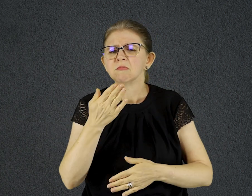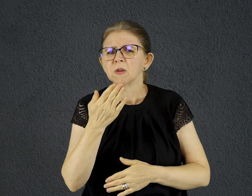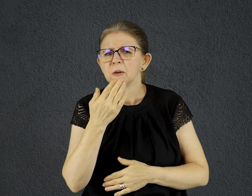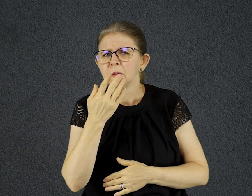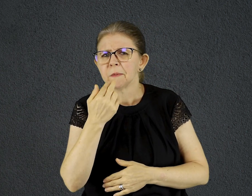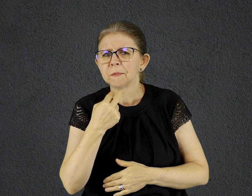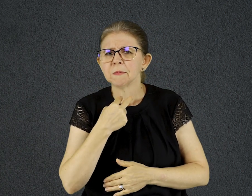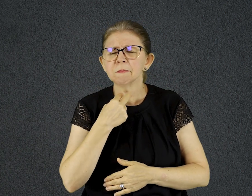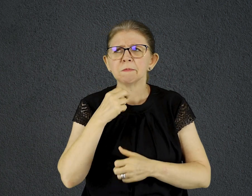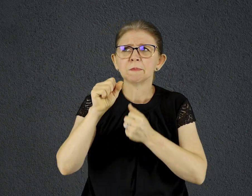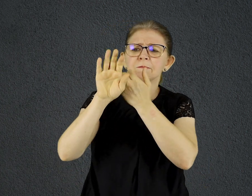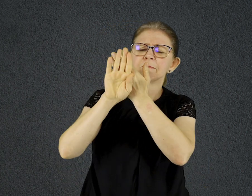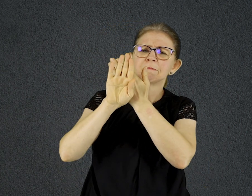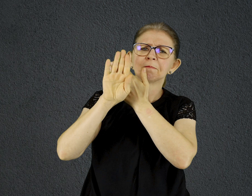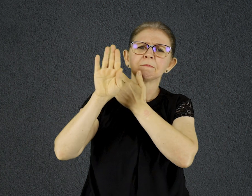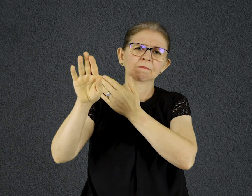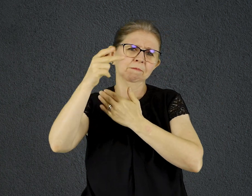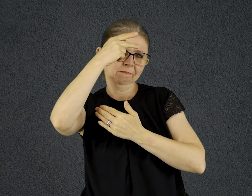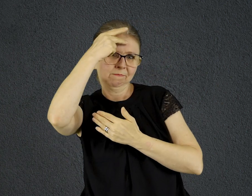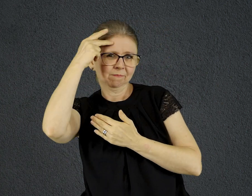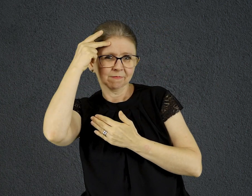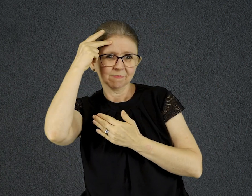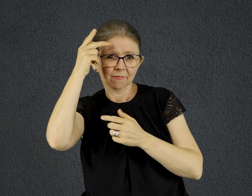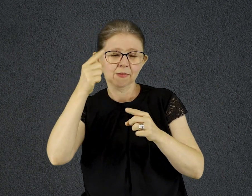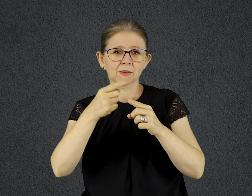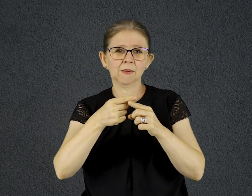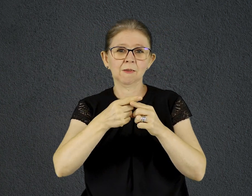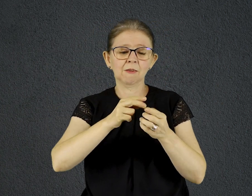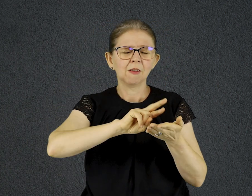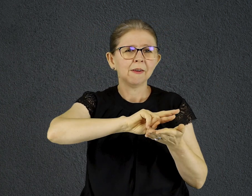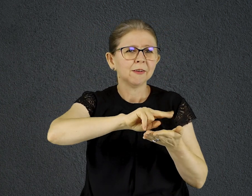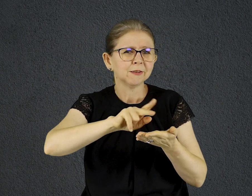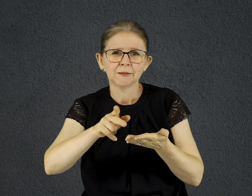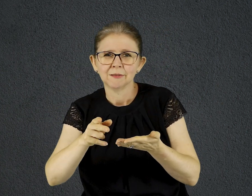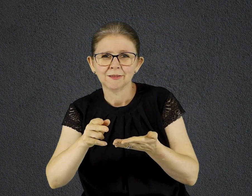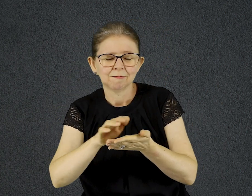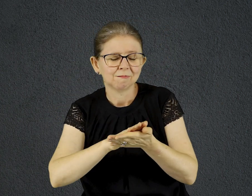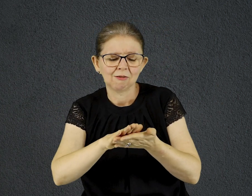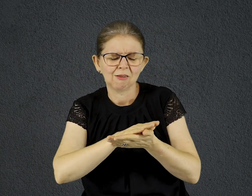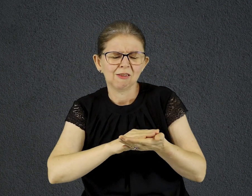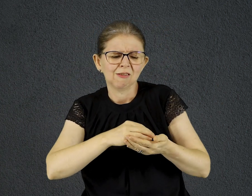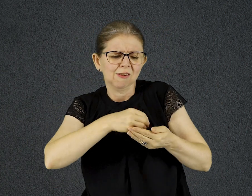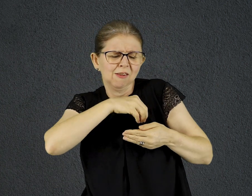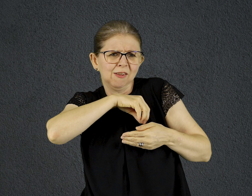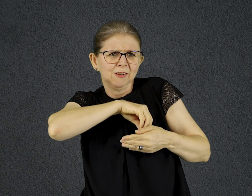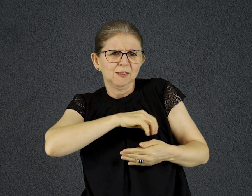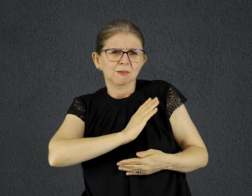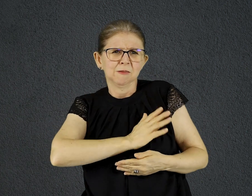impuro, porque não penetram em nossa mente e emoções. Se formos honestos, reconheceremos que as